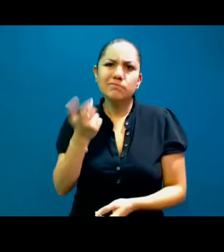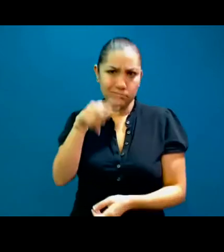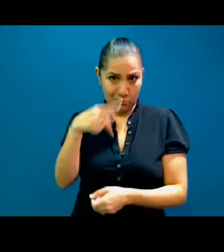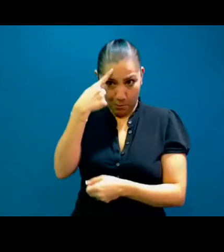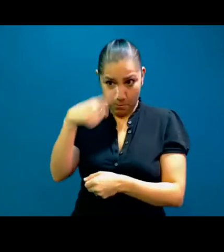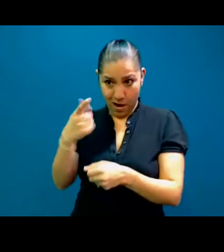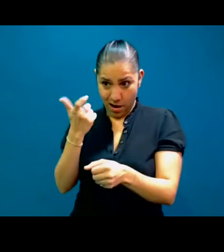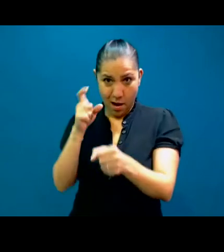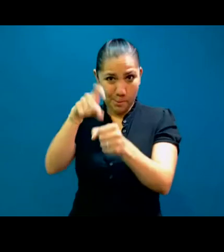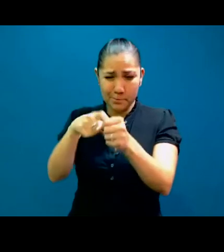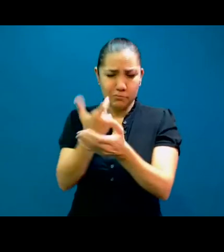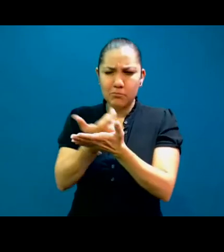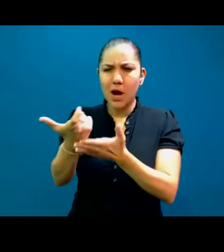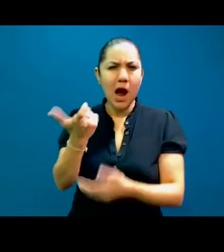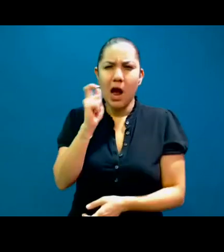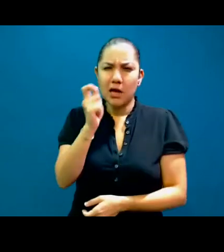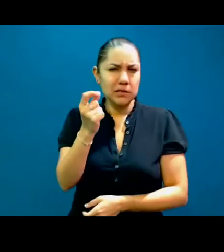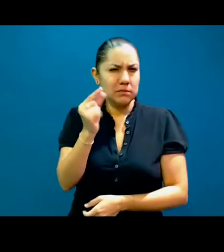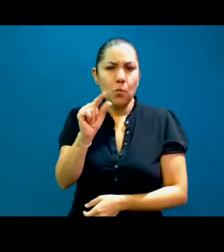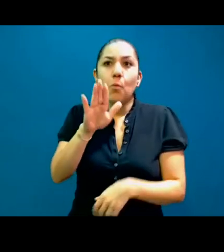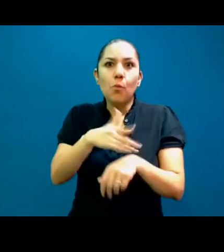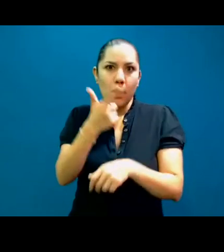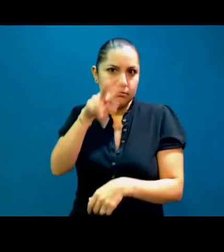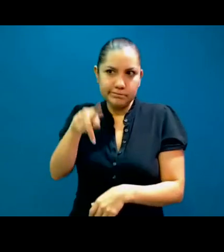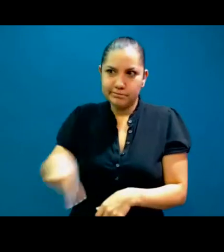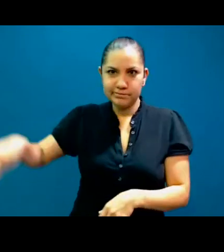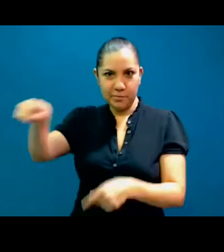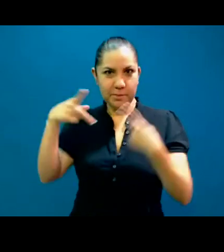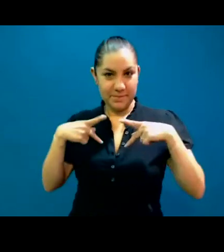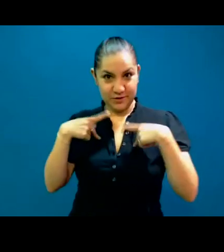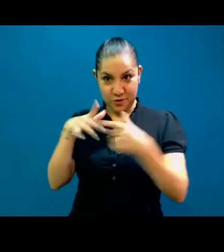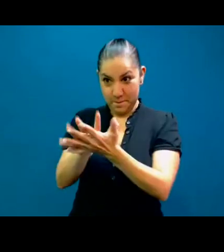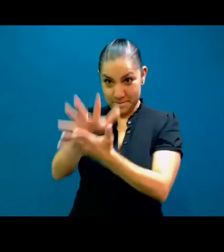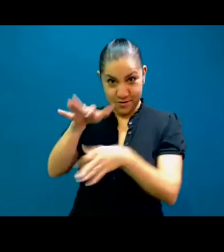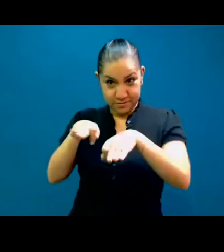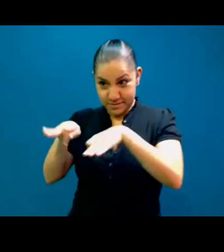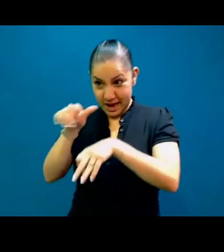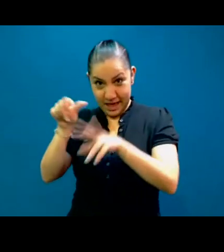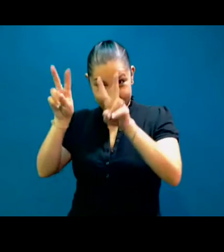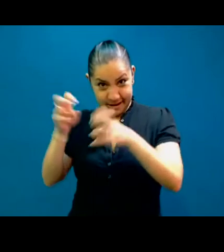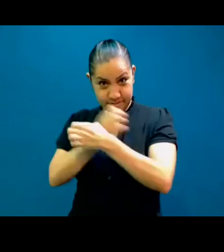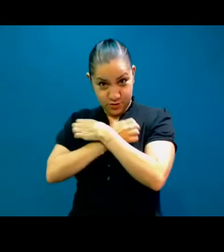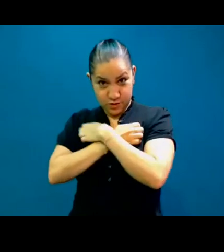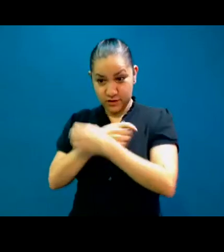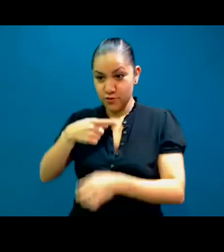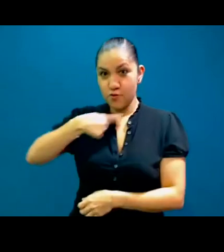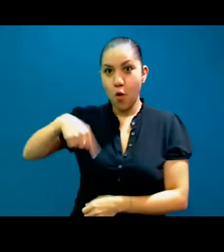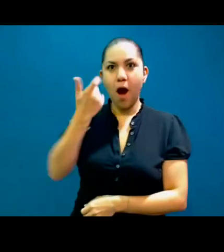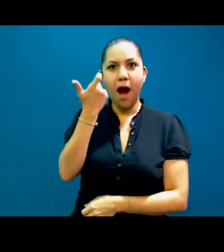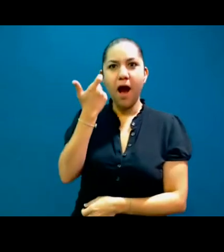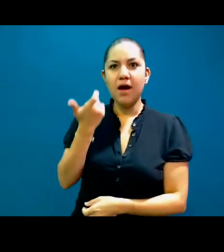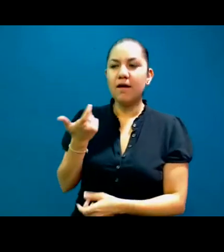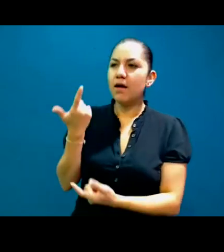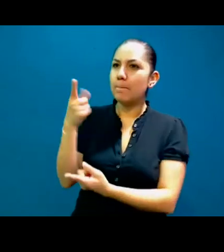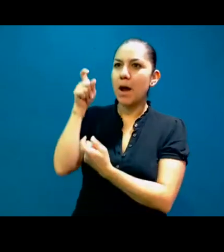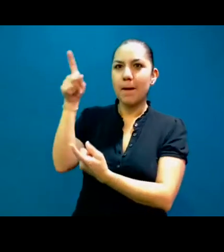una cosa muy alta porque todas las personas que trabajan en educación son personas que no no ganamos mucho dinero, entonces tenemos en consideración eso. Pero